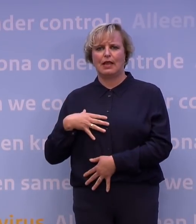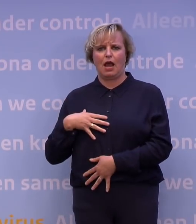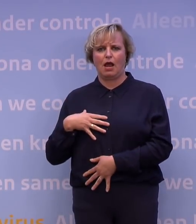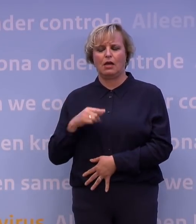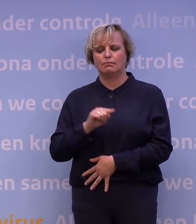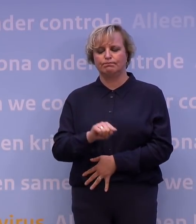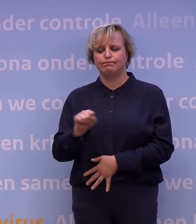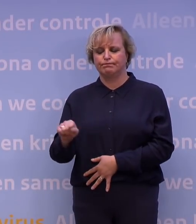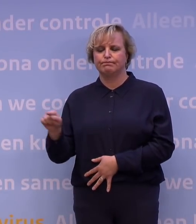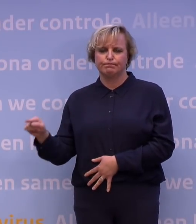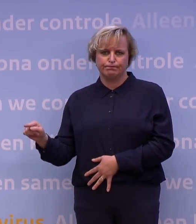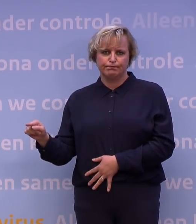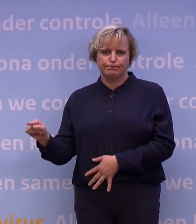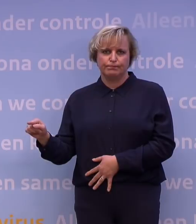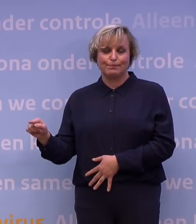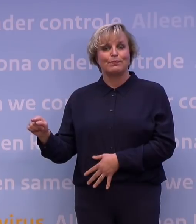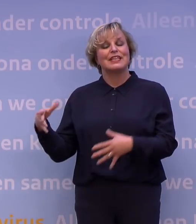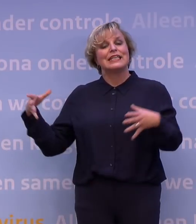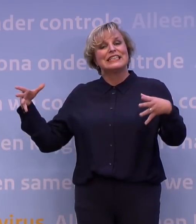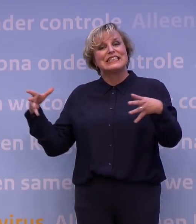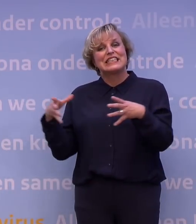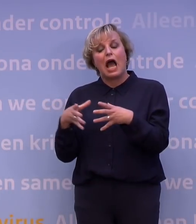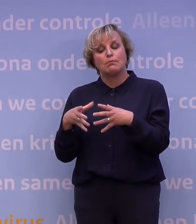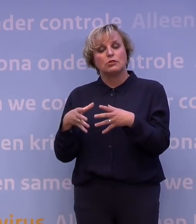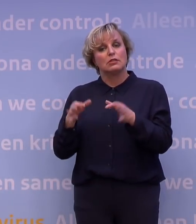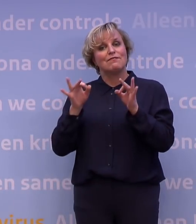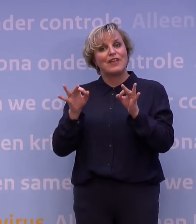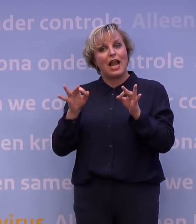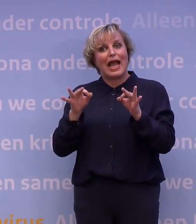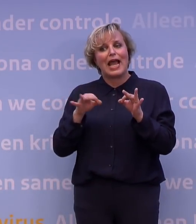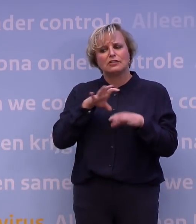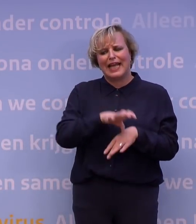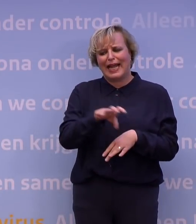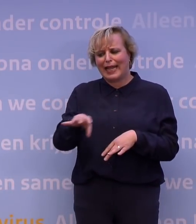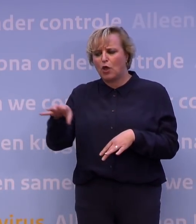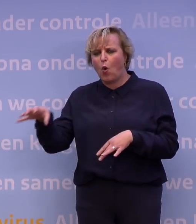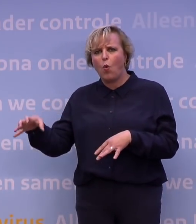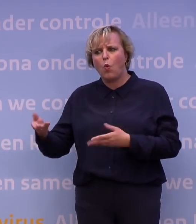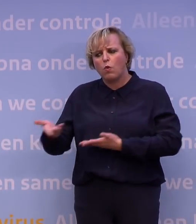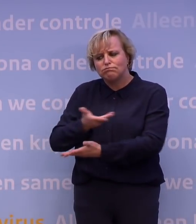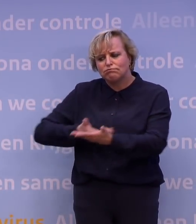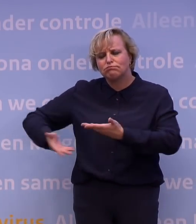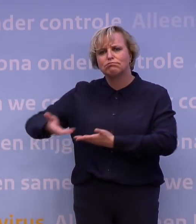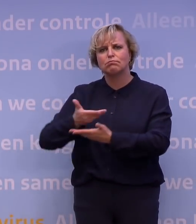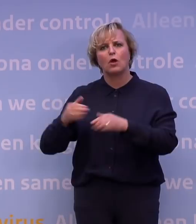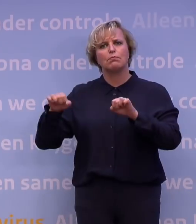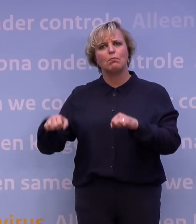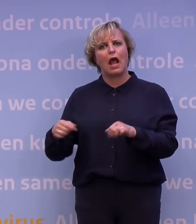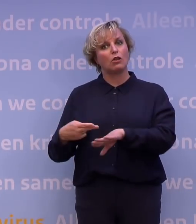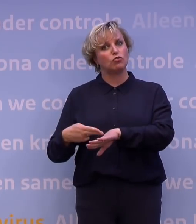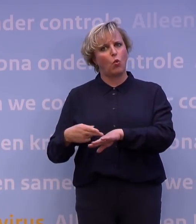Maar terwijl we samen met deze veiligheidsregio's bezig waren te bepalen wat er nodig was,